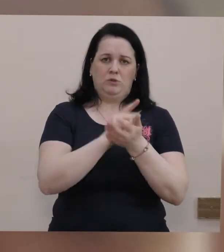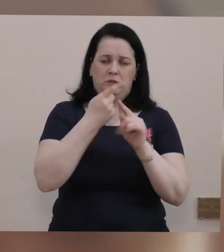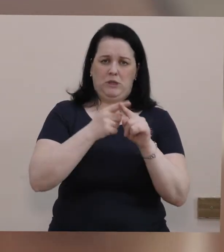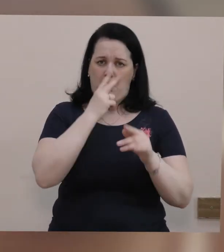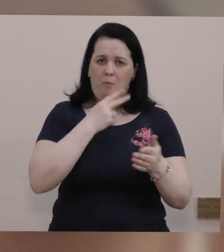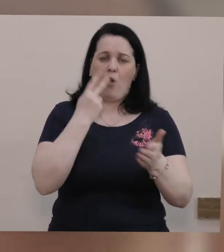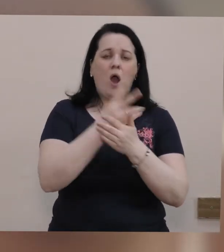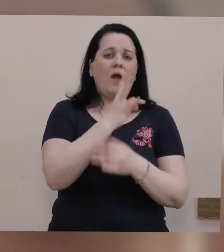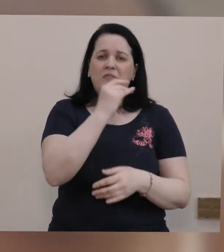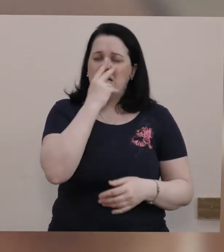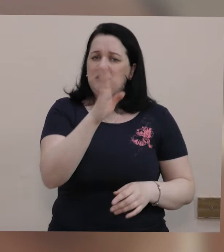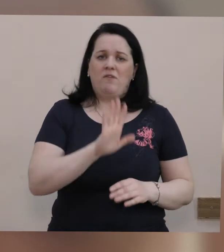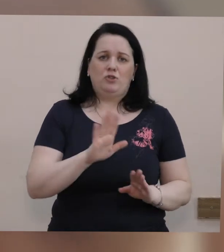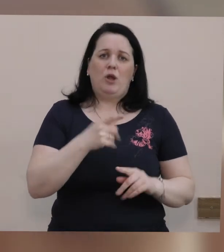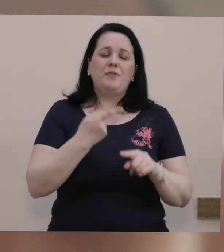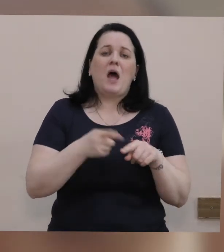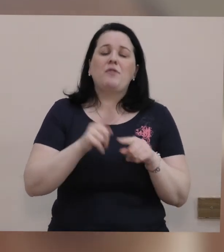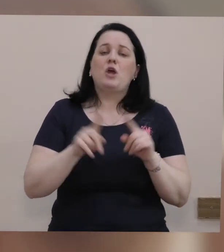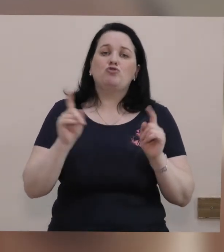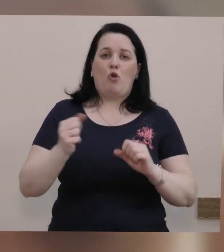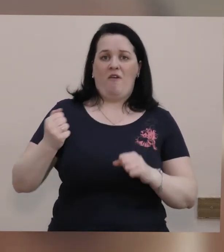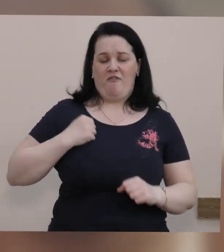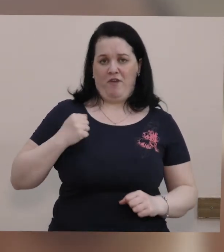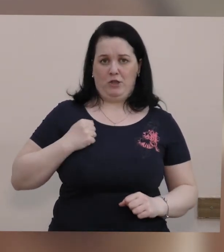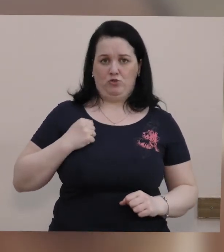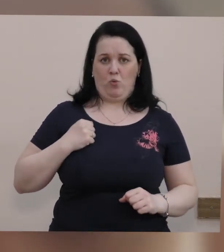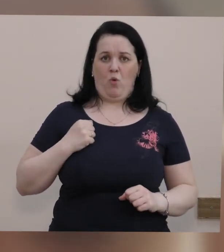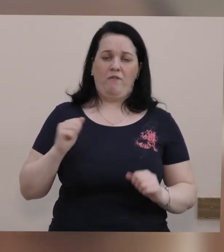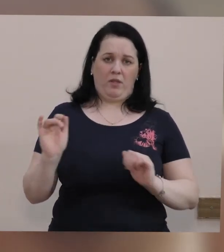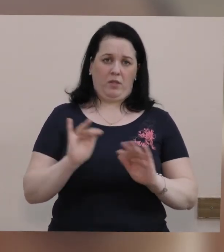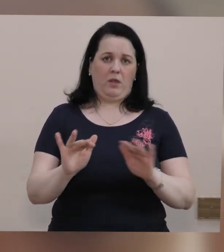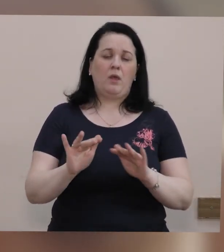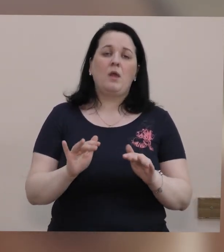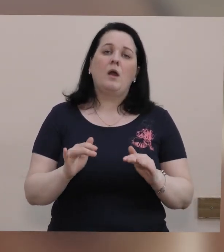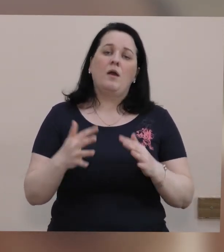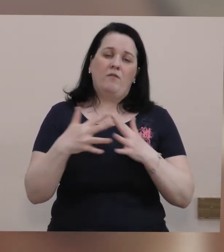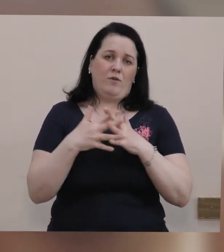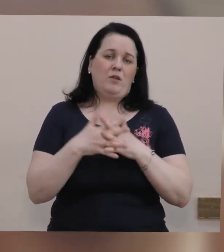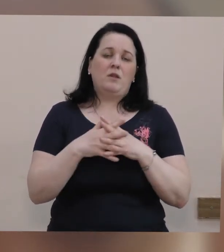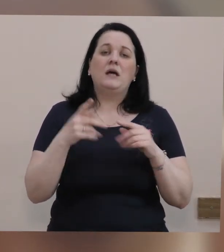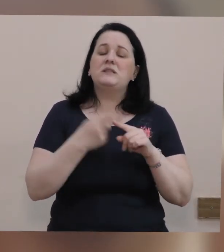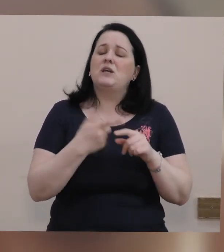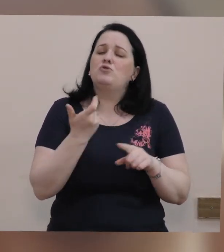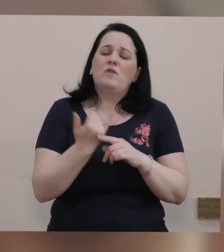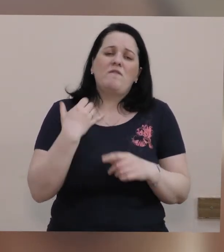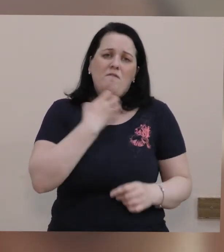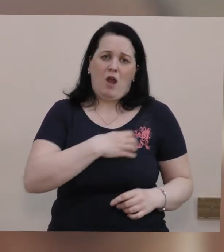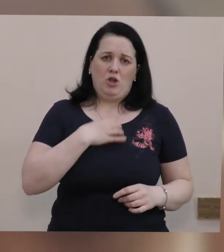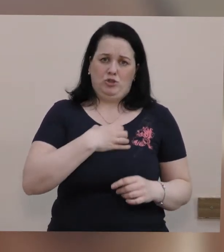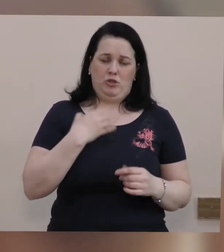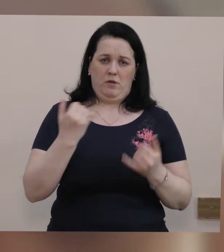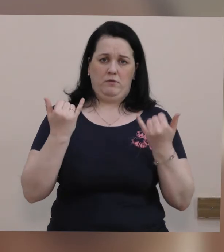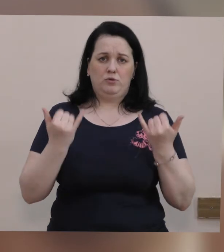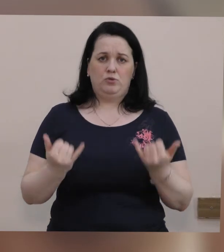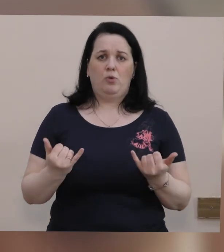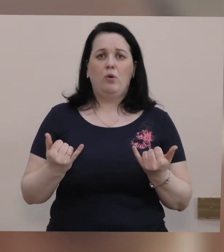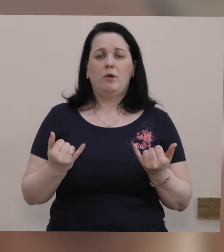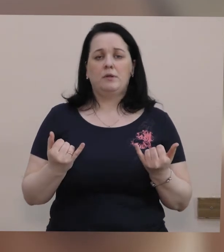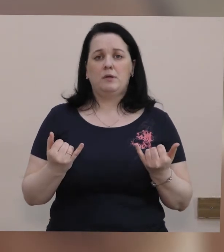показувати, незважаючи на те, що йдуть військові дії. І це є надзвичайно важливо сьогодні в